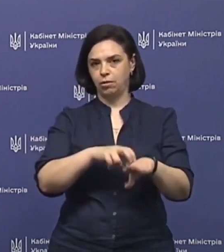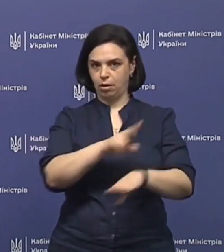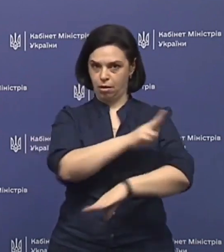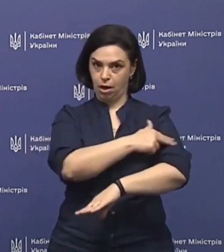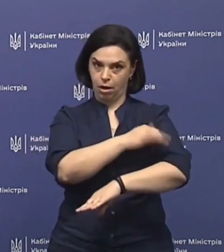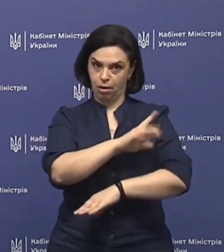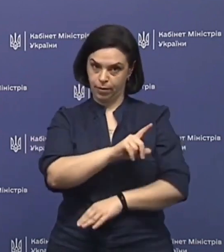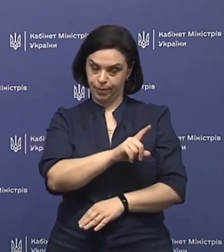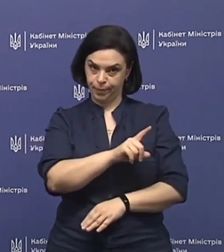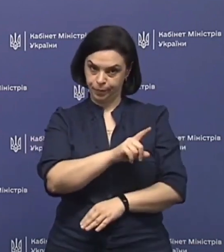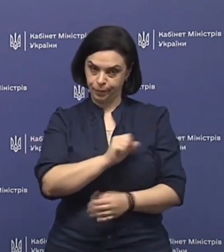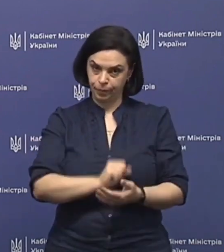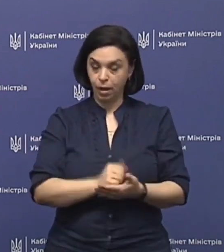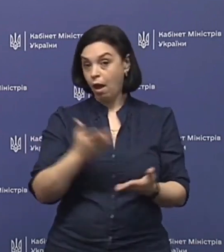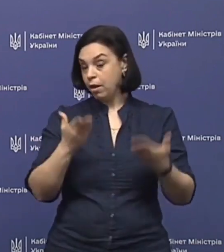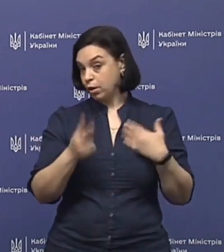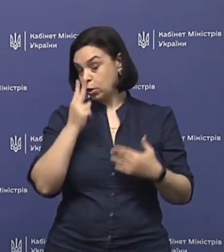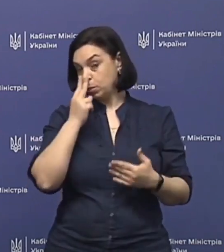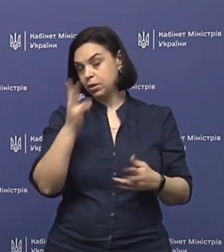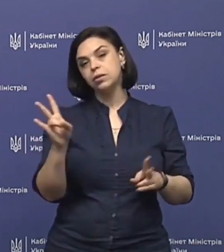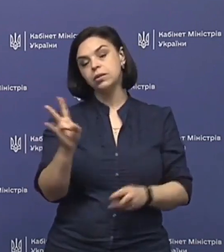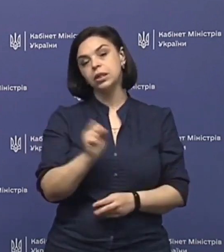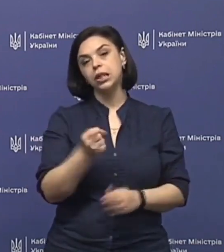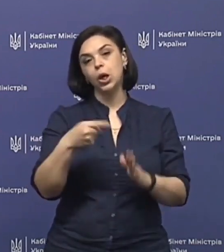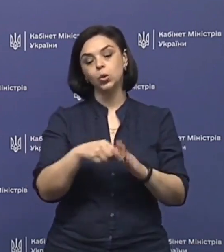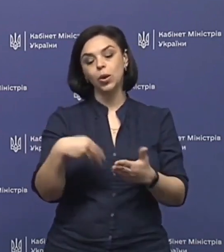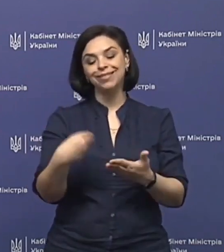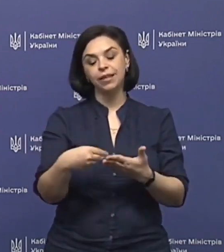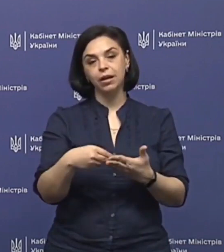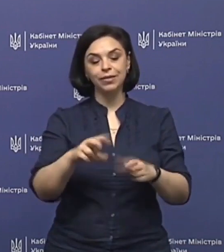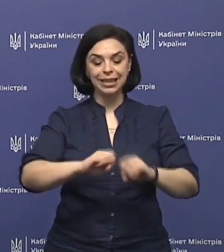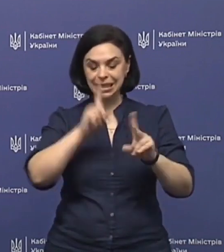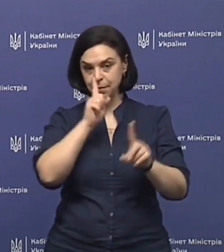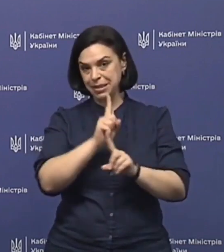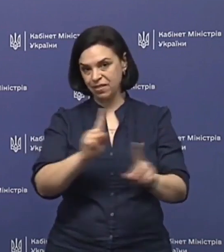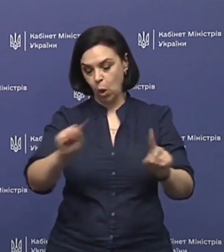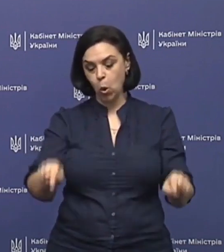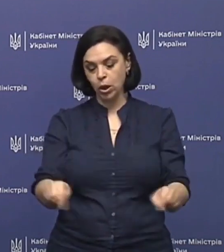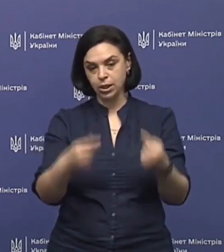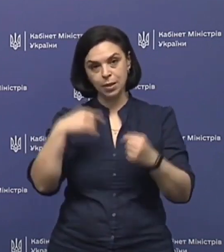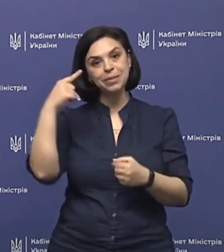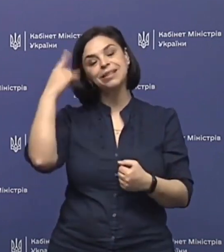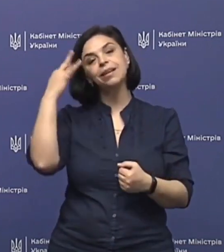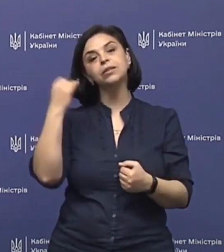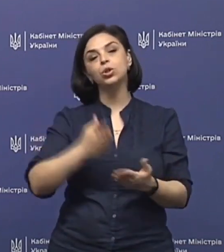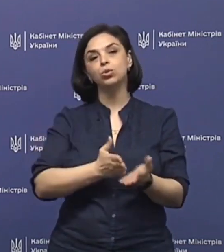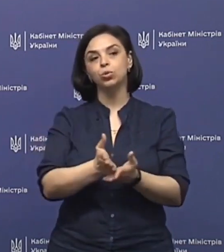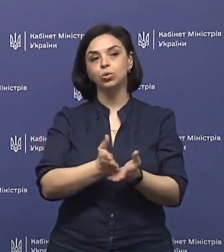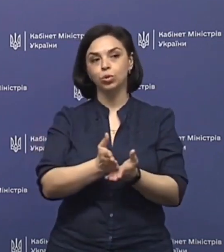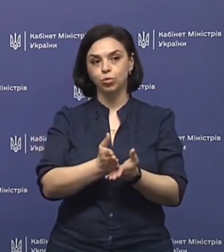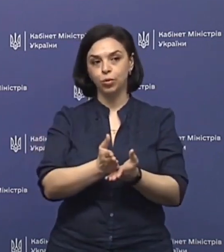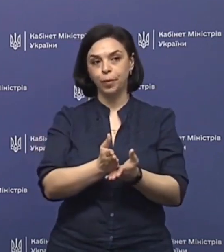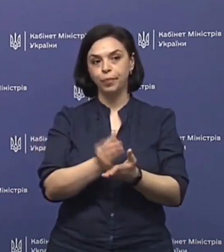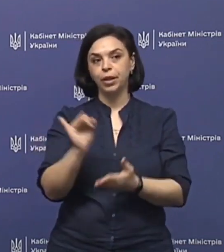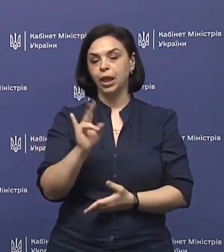лікарів. Якщо подивитися на той тариф і на специфіку організації психіатричної служби